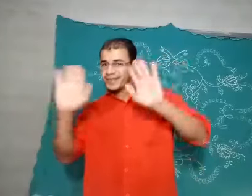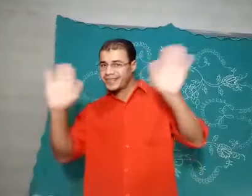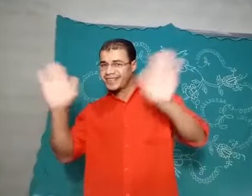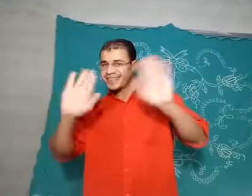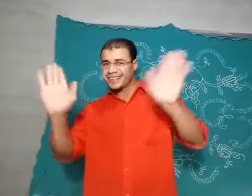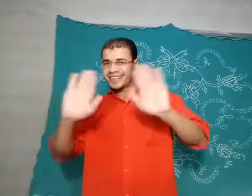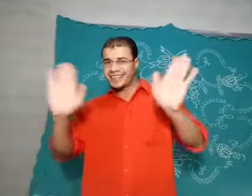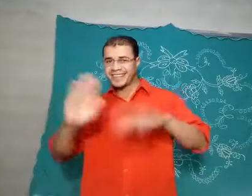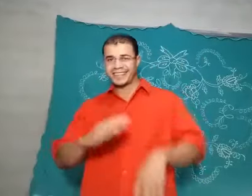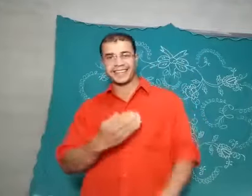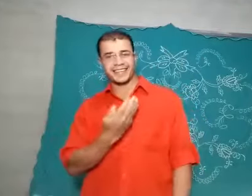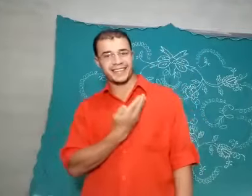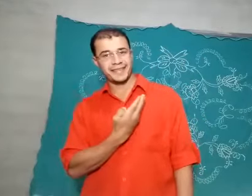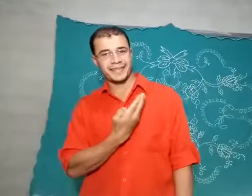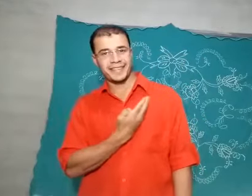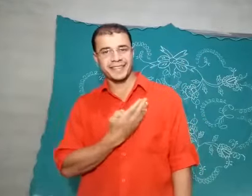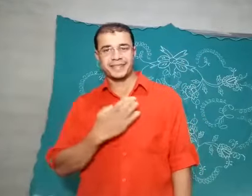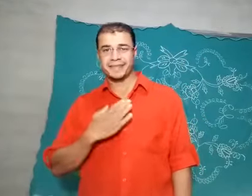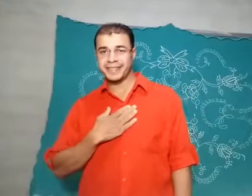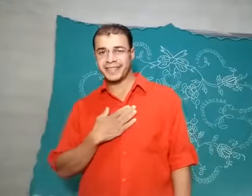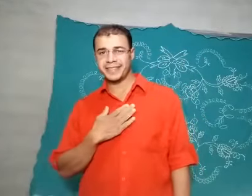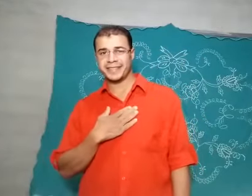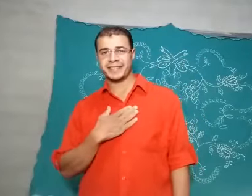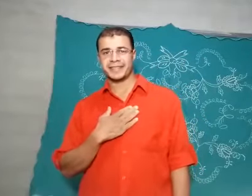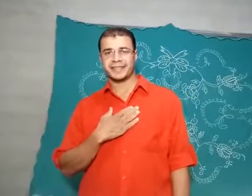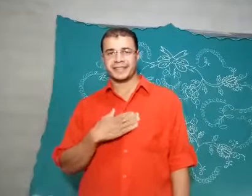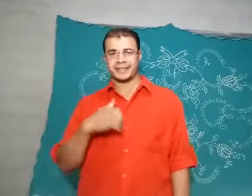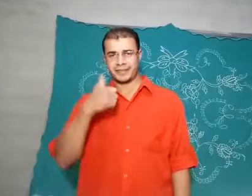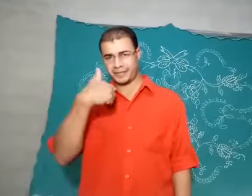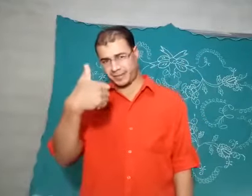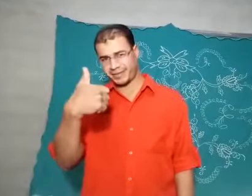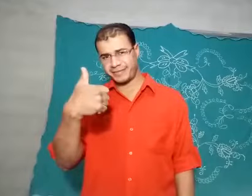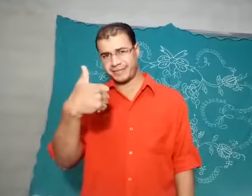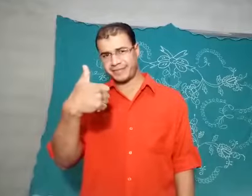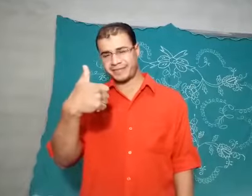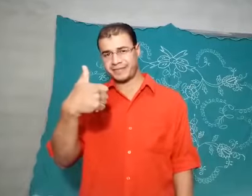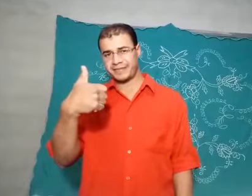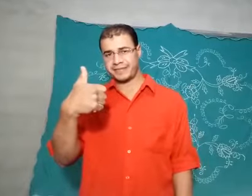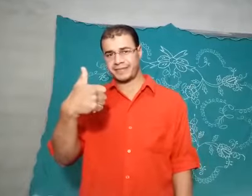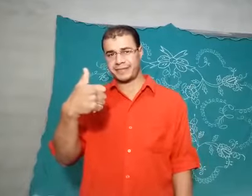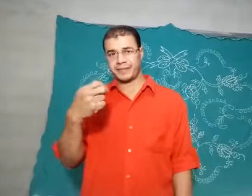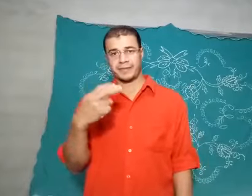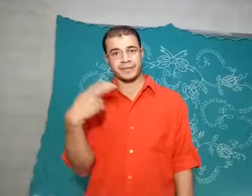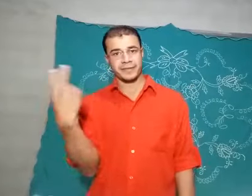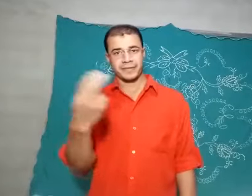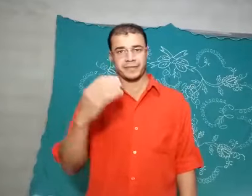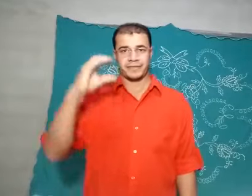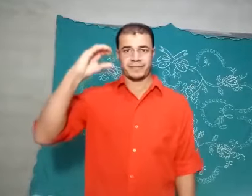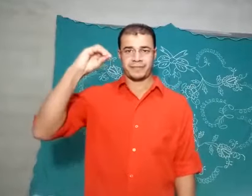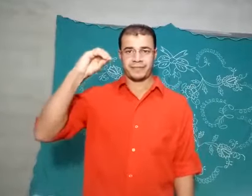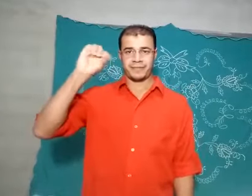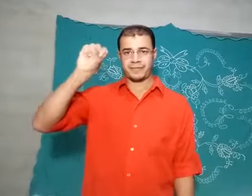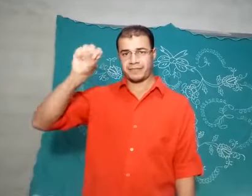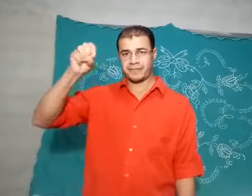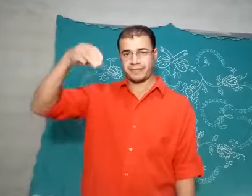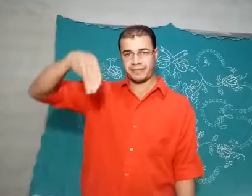Olá, meus amigos, tudo bem? Bom, eu me chamo